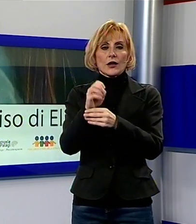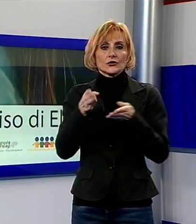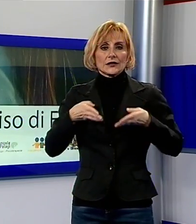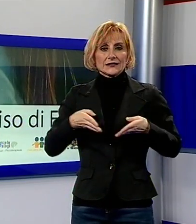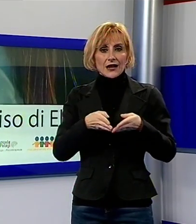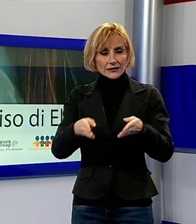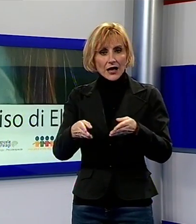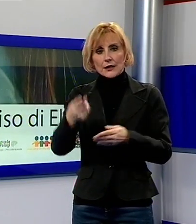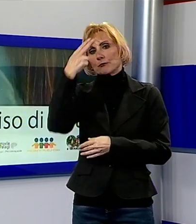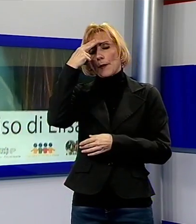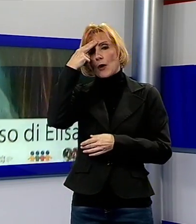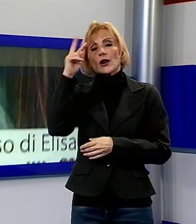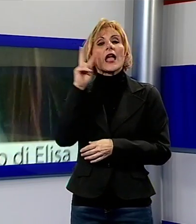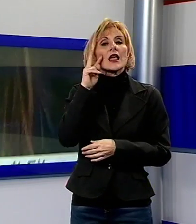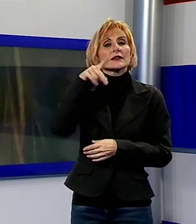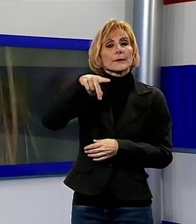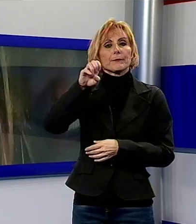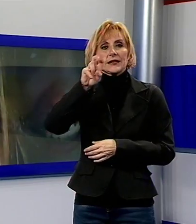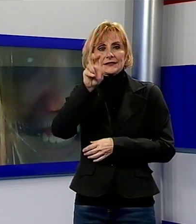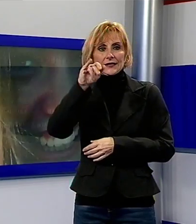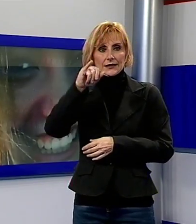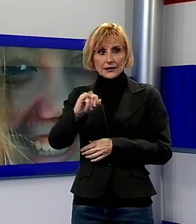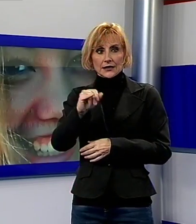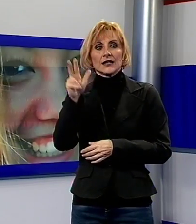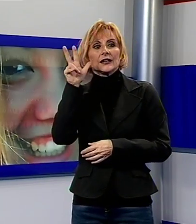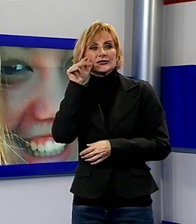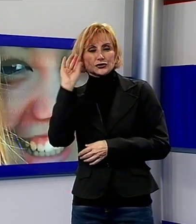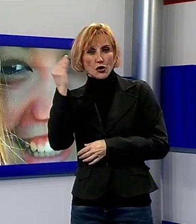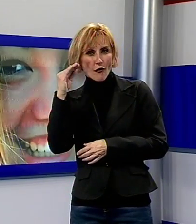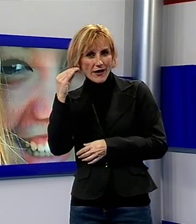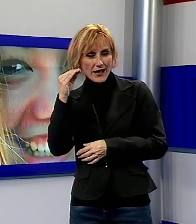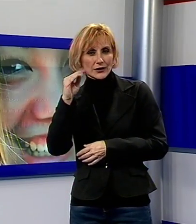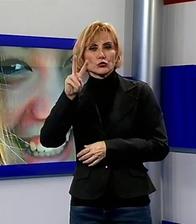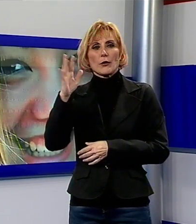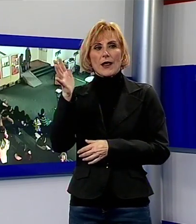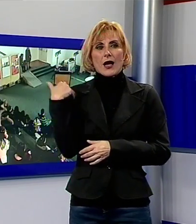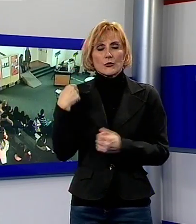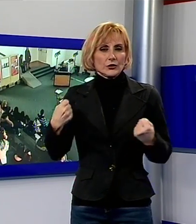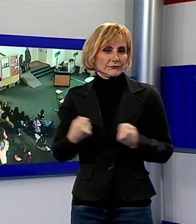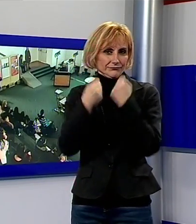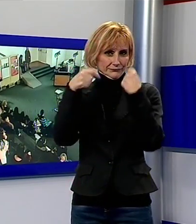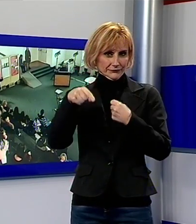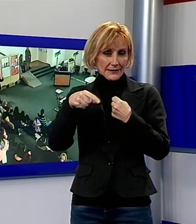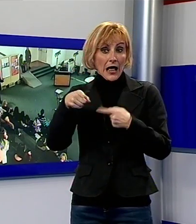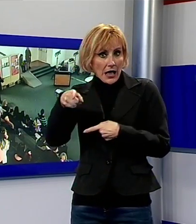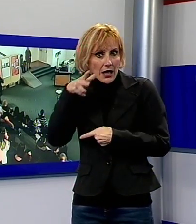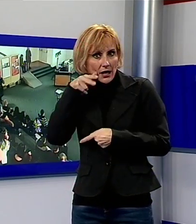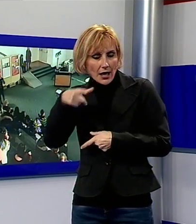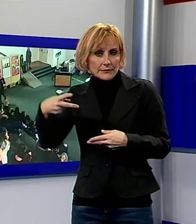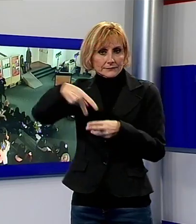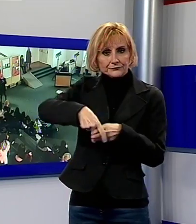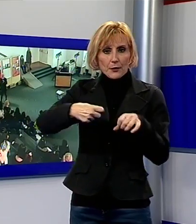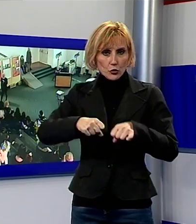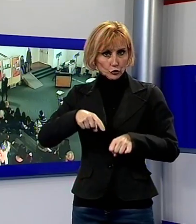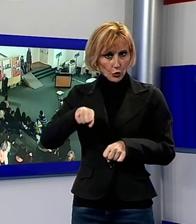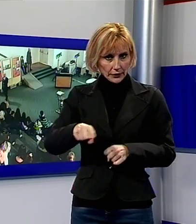giovane studentessa camaiorese scomparsa in un tragico incidente in Motorino nell'estate del 2015. Mercoledì mattina, nell'auditorium dell